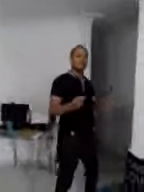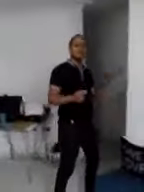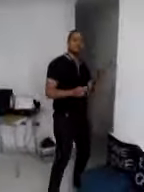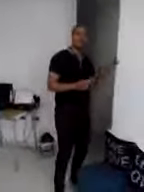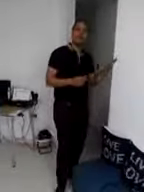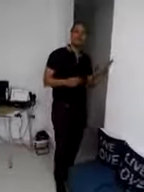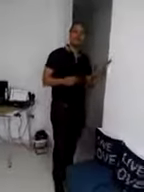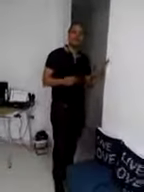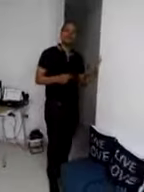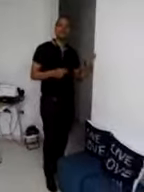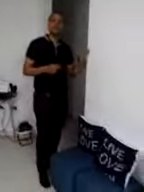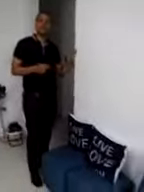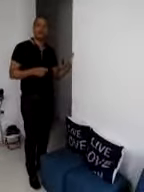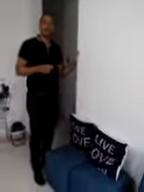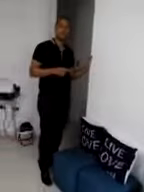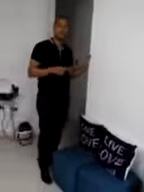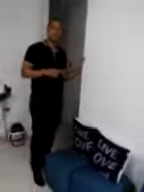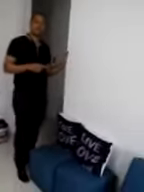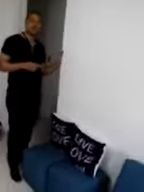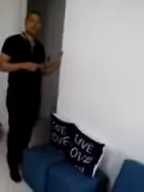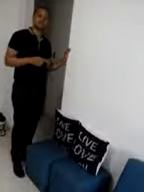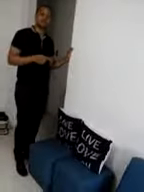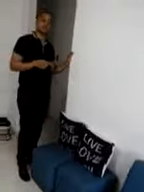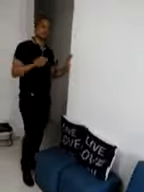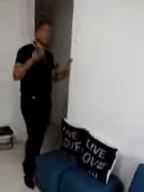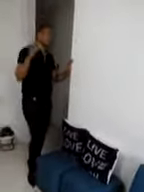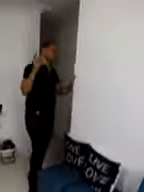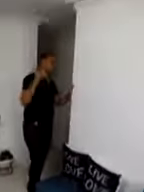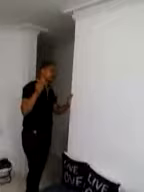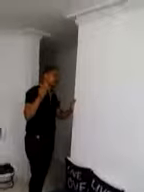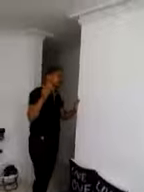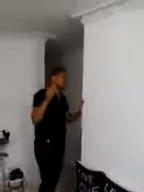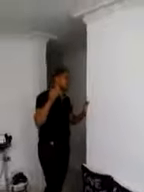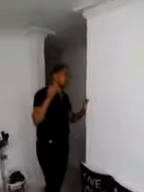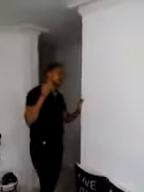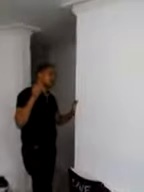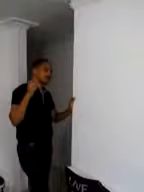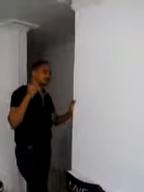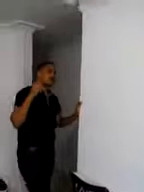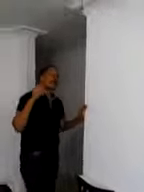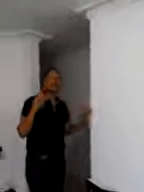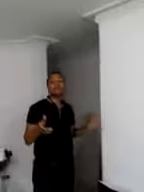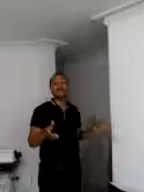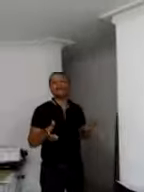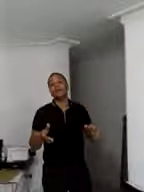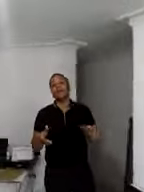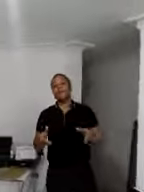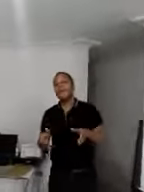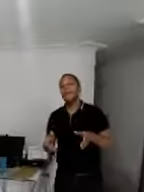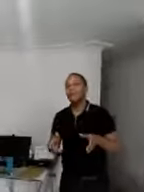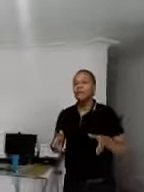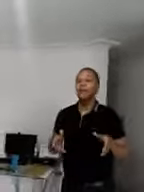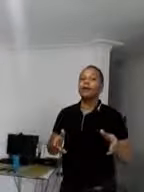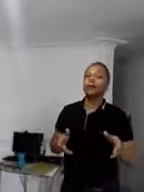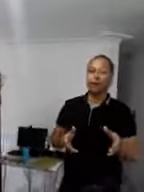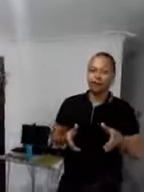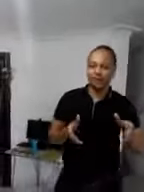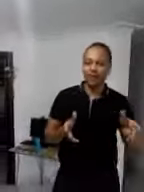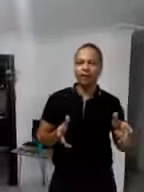Ahí faltaría como algo, como quedo atento a la información que usted necesite para, o falta algo más. Las ventajas de comprar este panel, las ventajas comprar